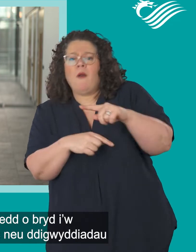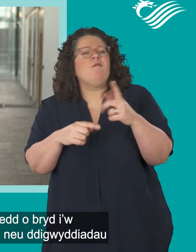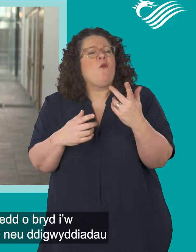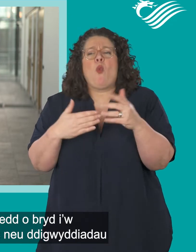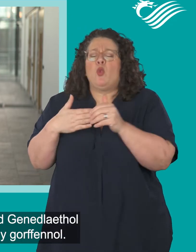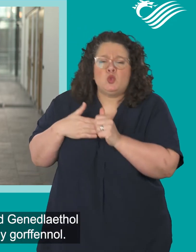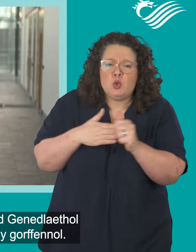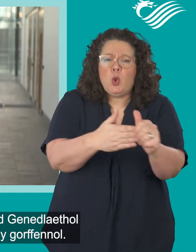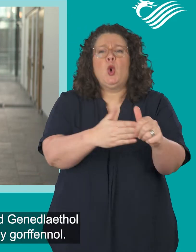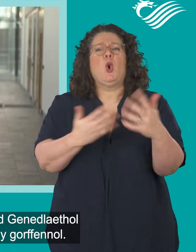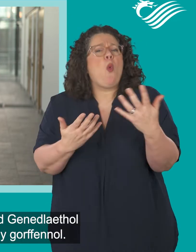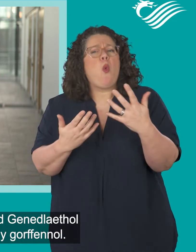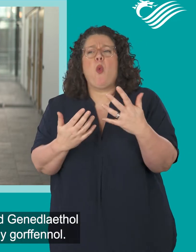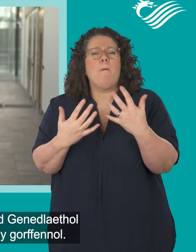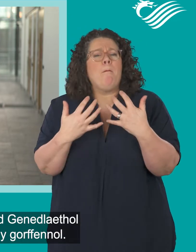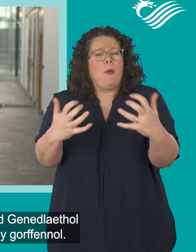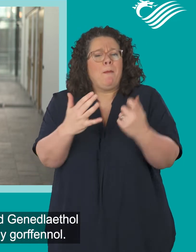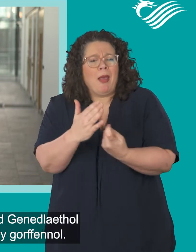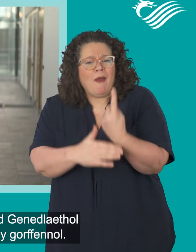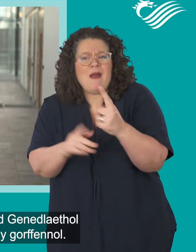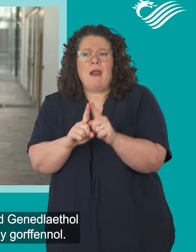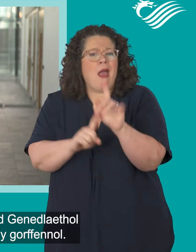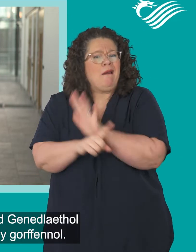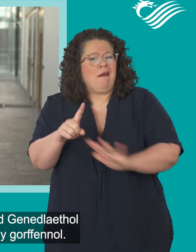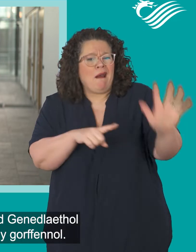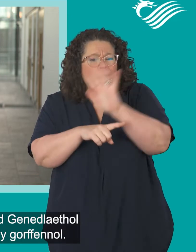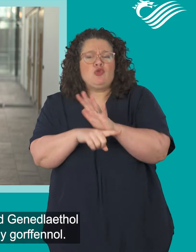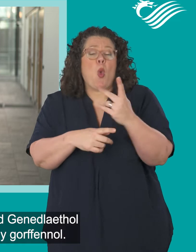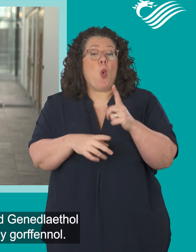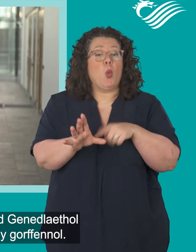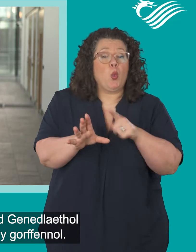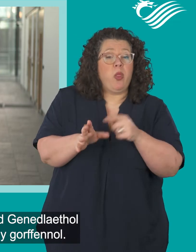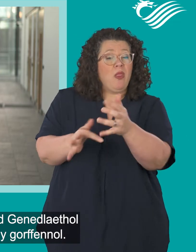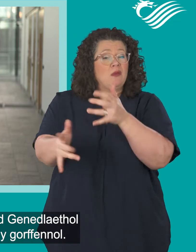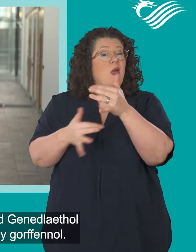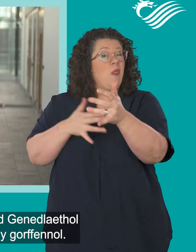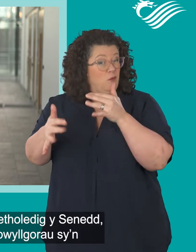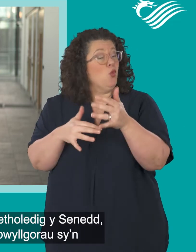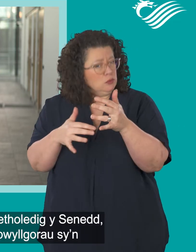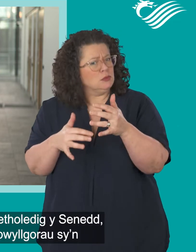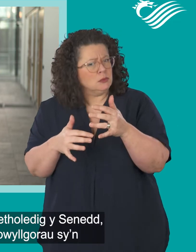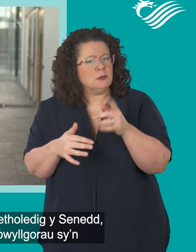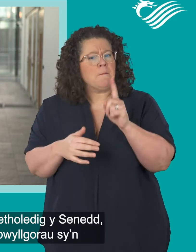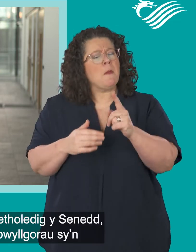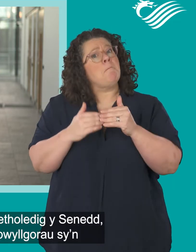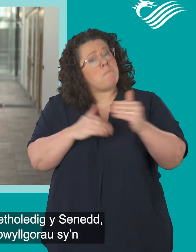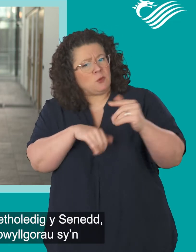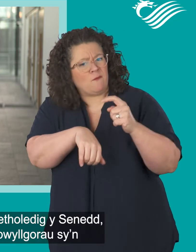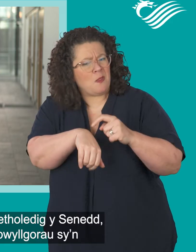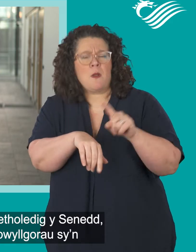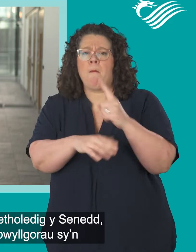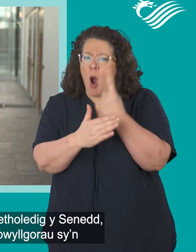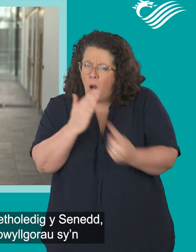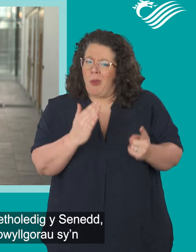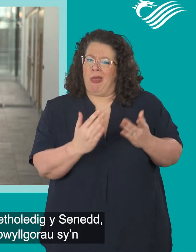neu ddigwyddiadau cyhoeddus fel yr Eisteddfod Genedlaethol ac Eisteddfod yr Urdd yn y Gorff Henol. Fodd bynnag, dim ond aelodau